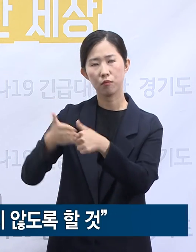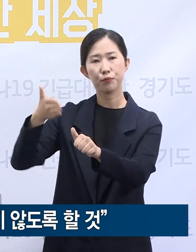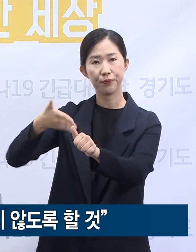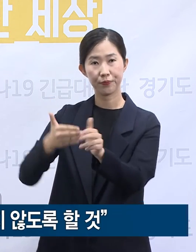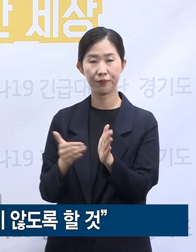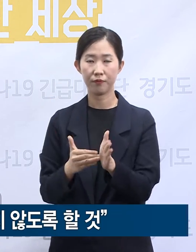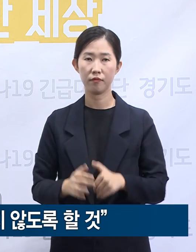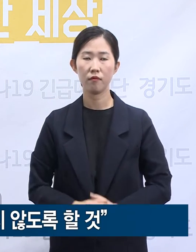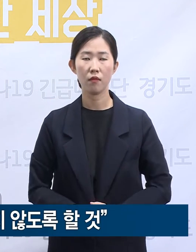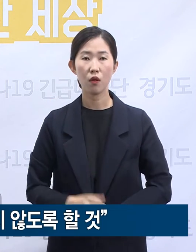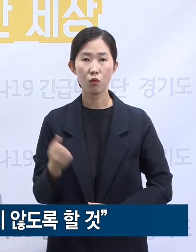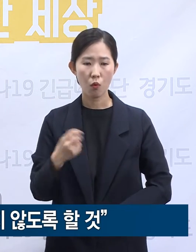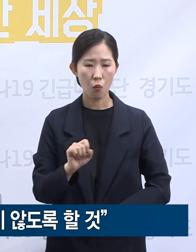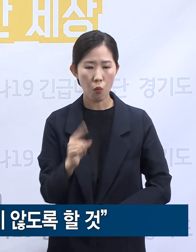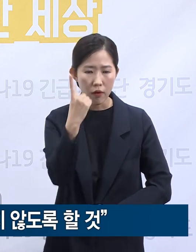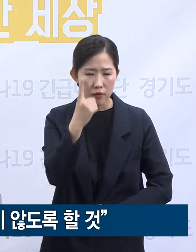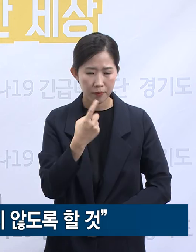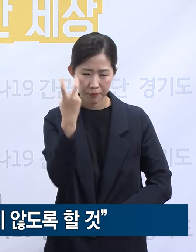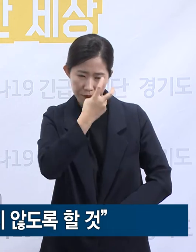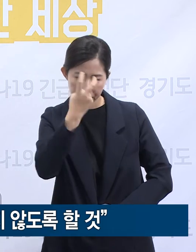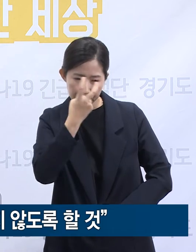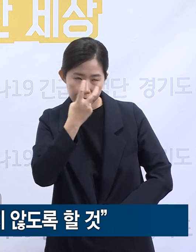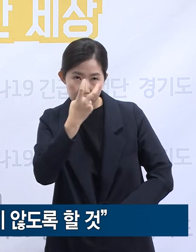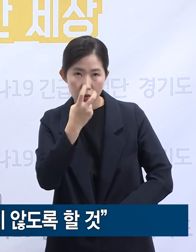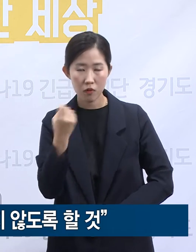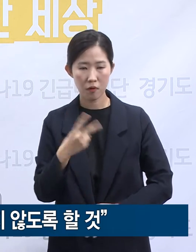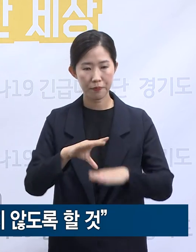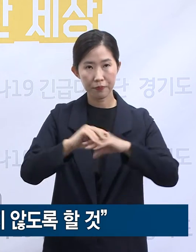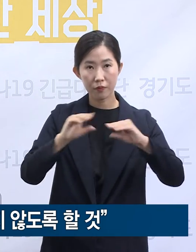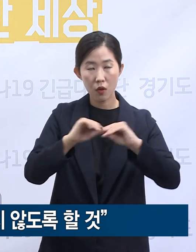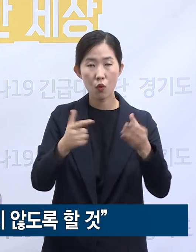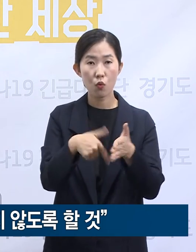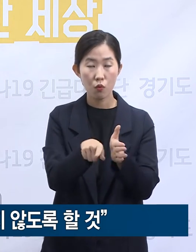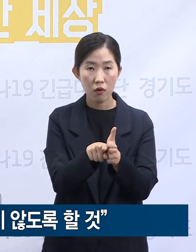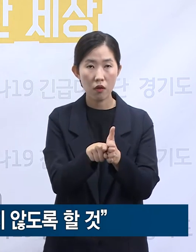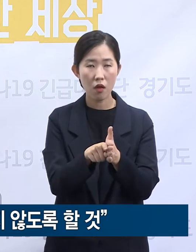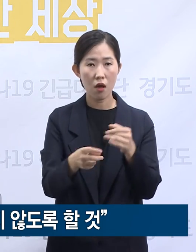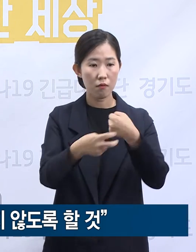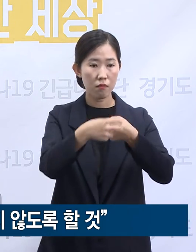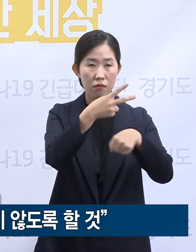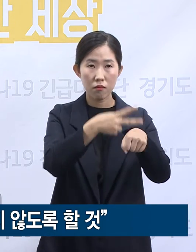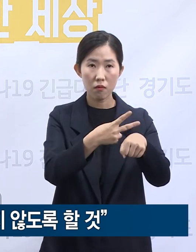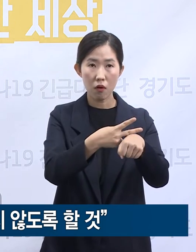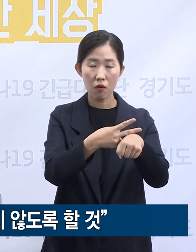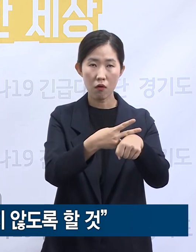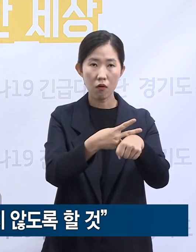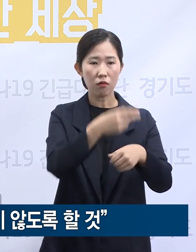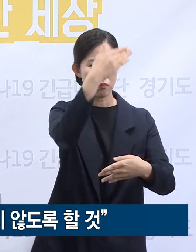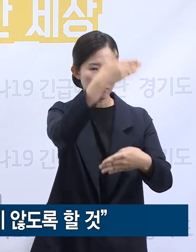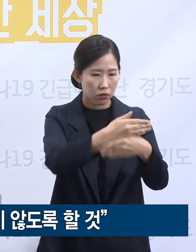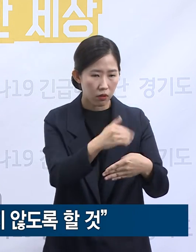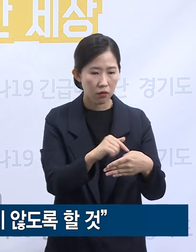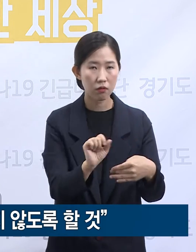철저한 역학조사와 신속한 대처로 의료공백으로 인한 도미미 피해가 없도록 최선을 다하겠습니다.